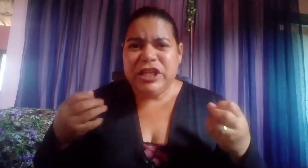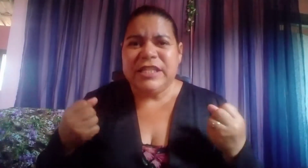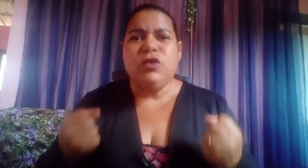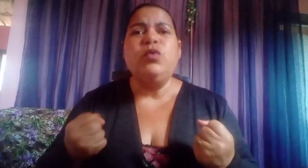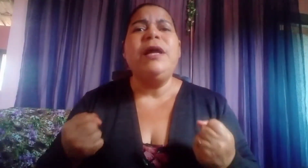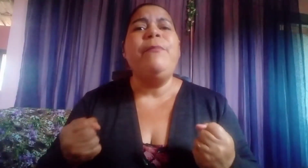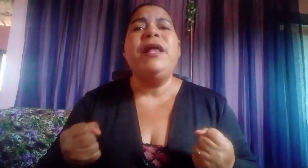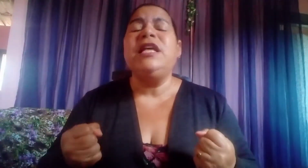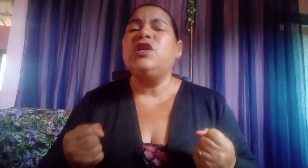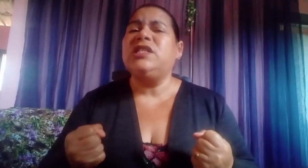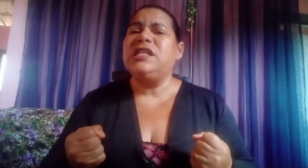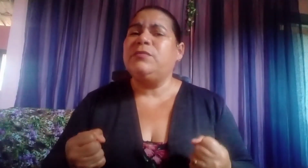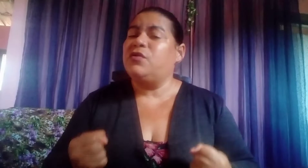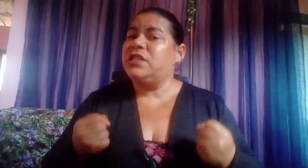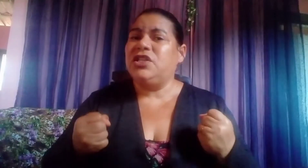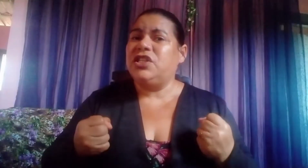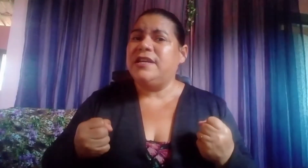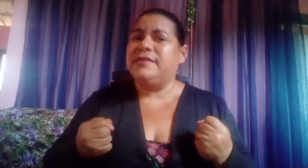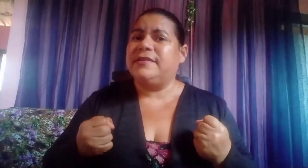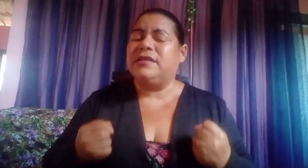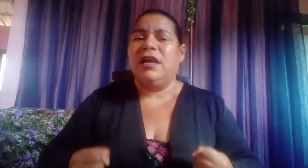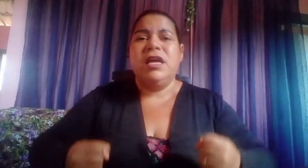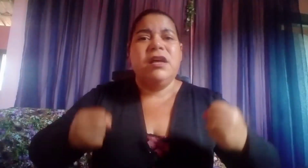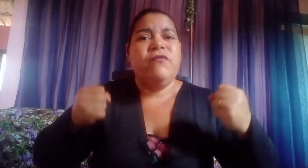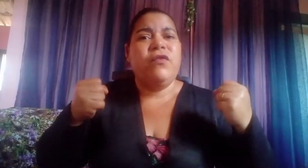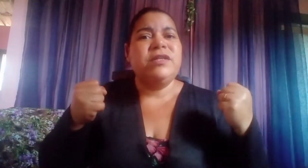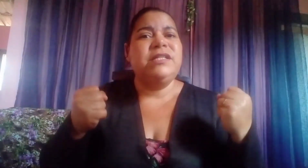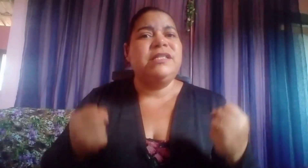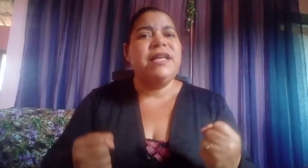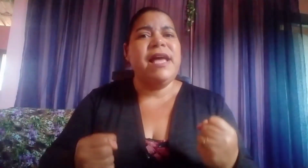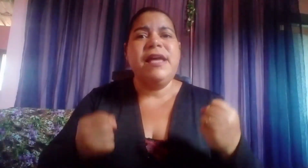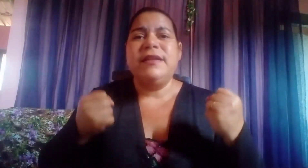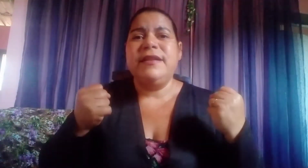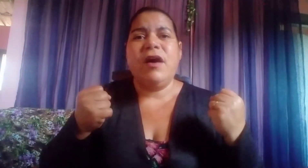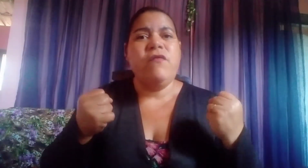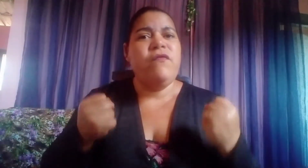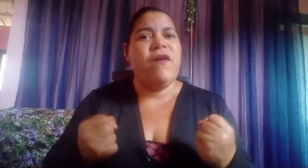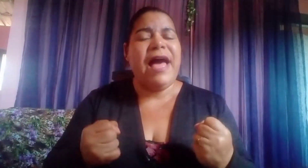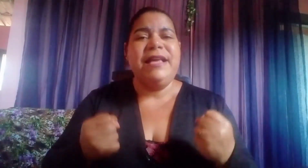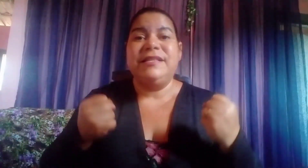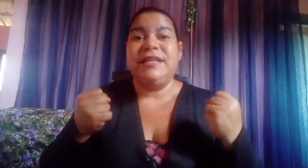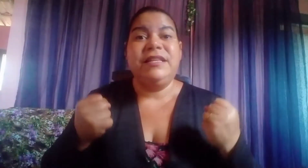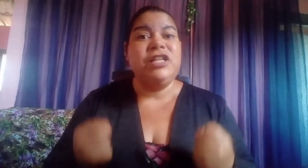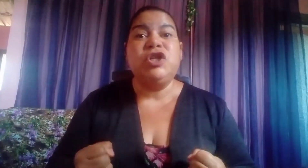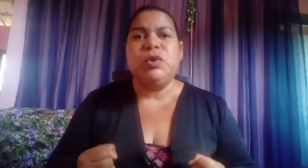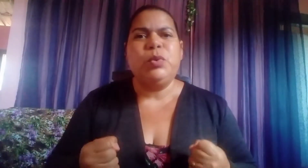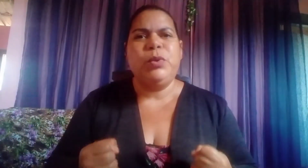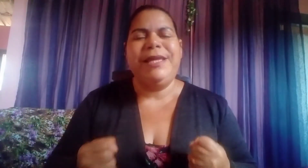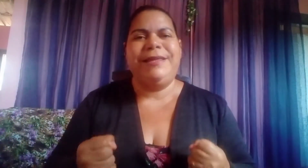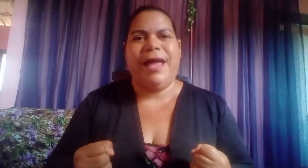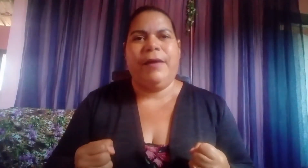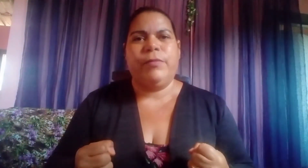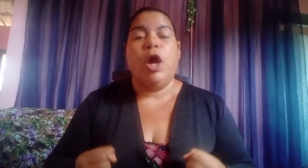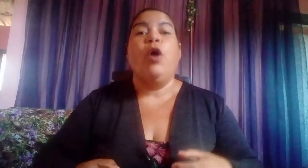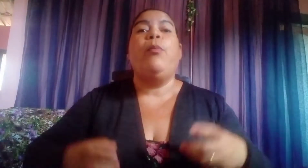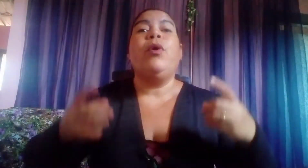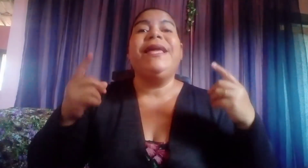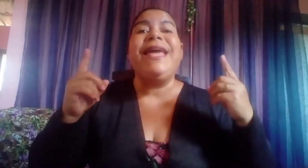segura pelas nossas mãos e diz, Você não vai ser destruída, porque